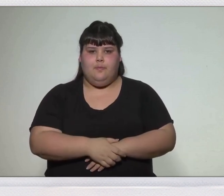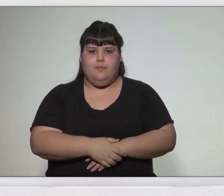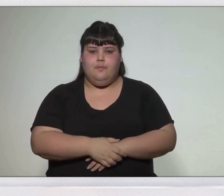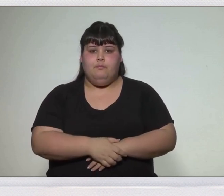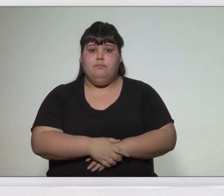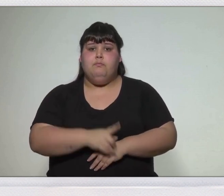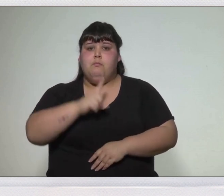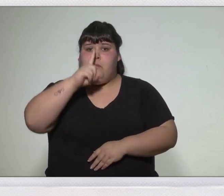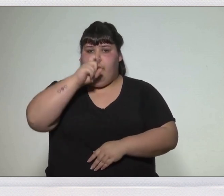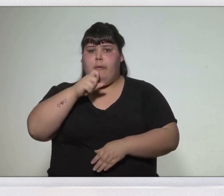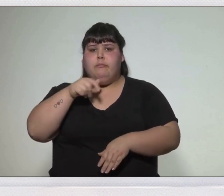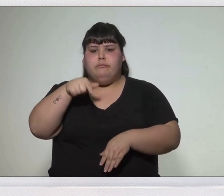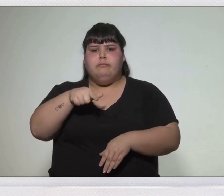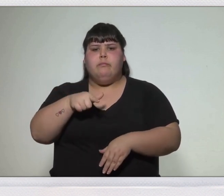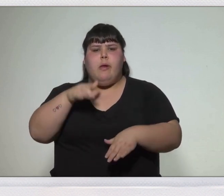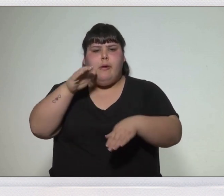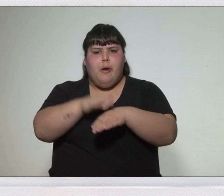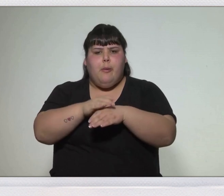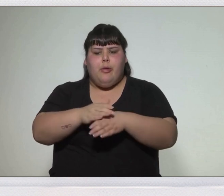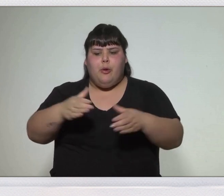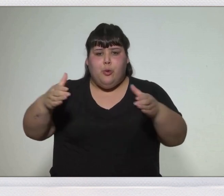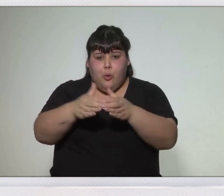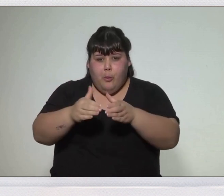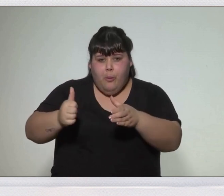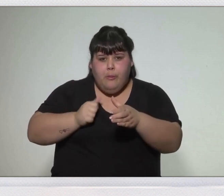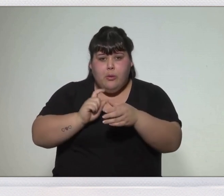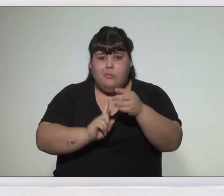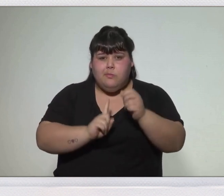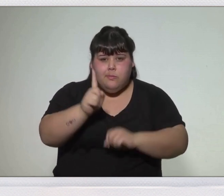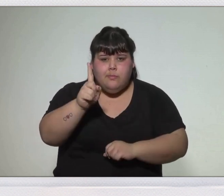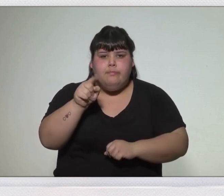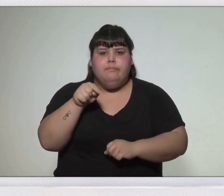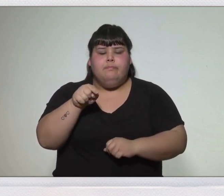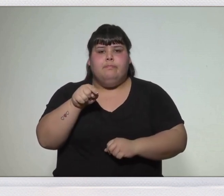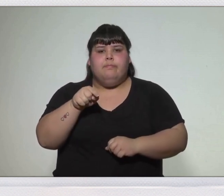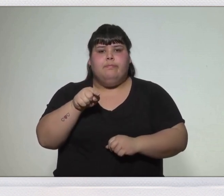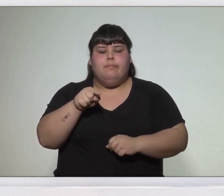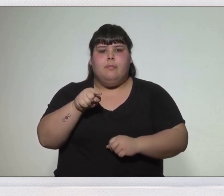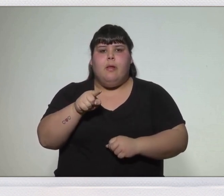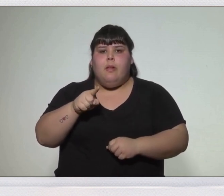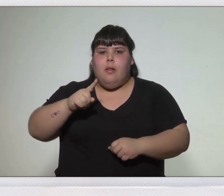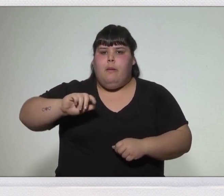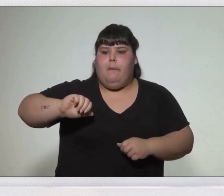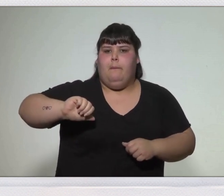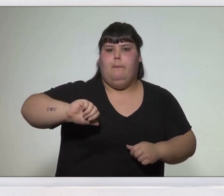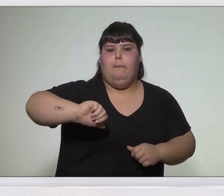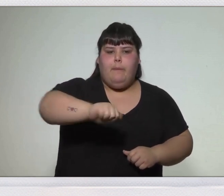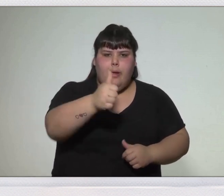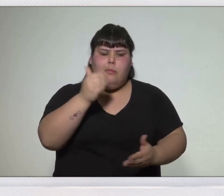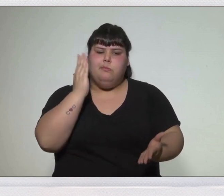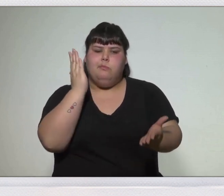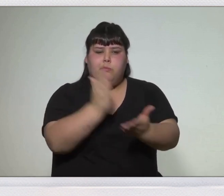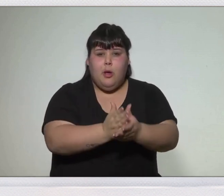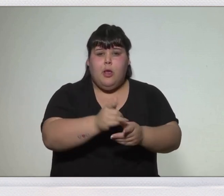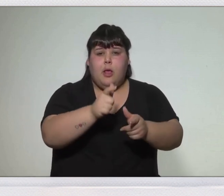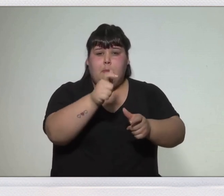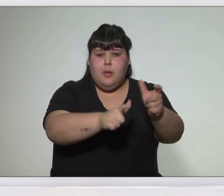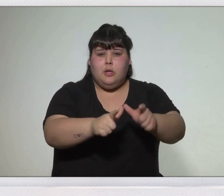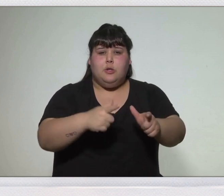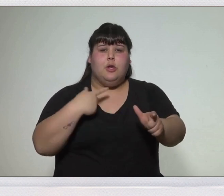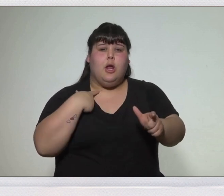Belgrano, a cargo del ejército del norte, logra vencer a los realistas en Tucumán.